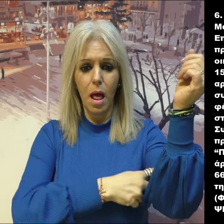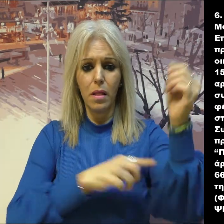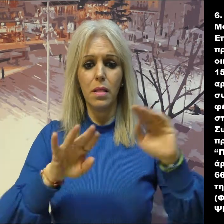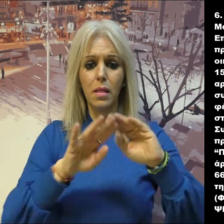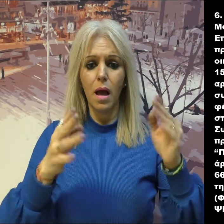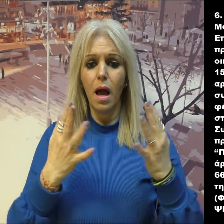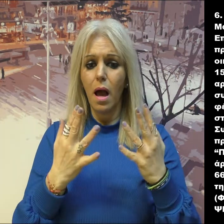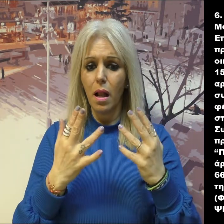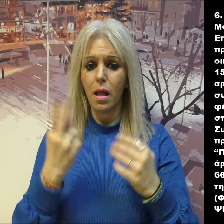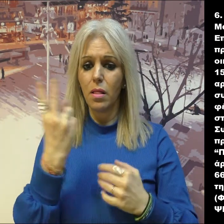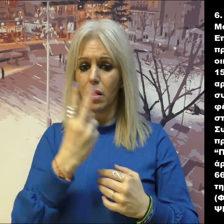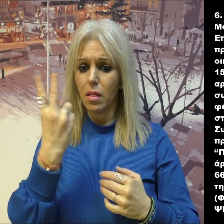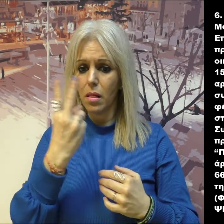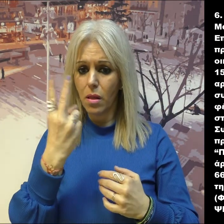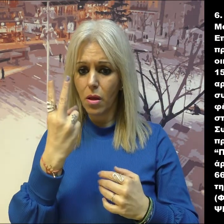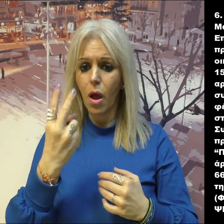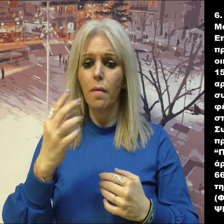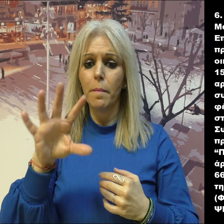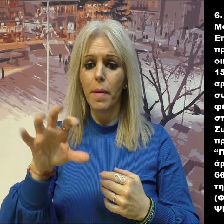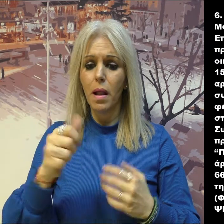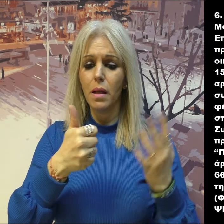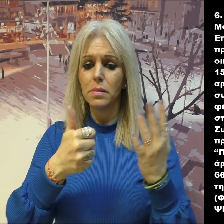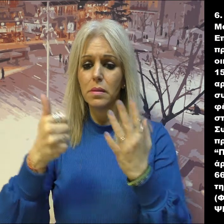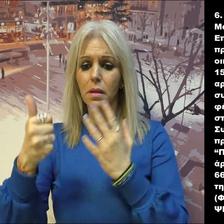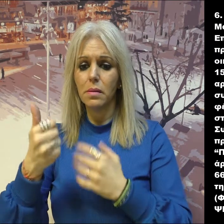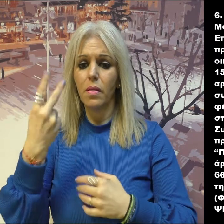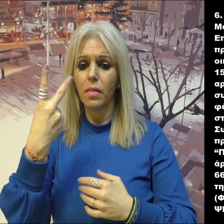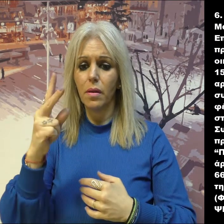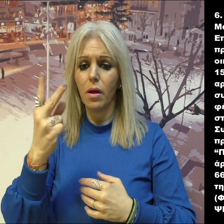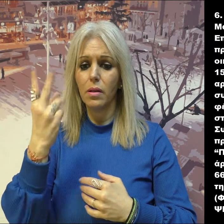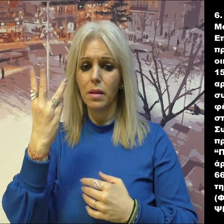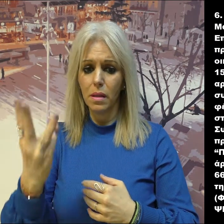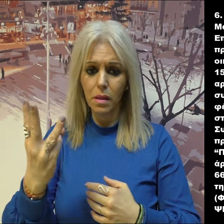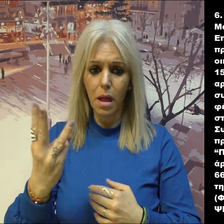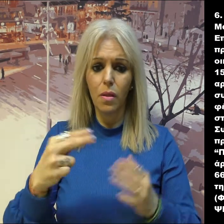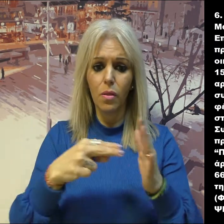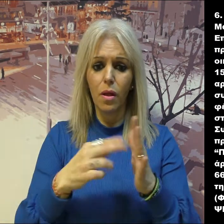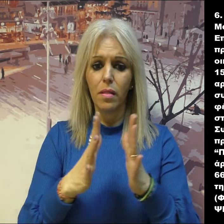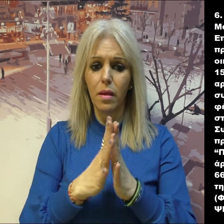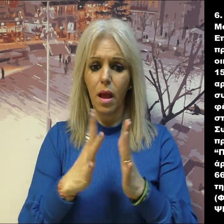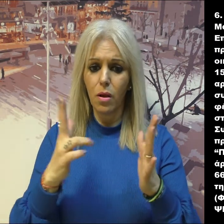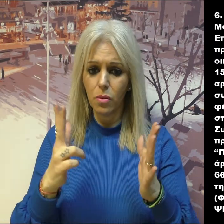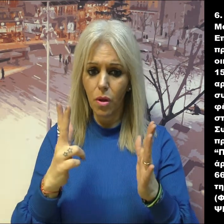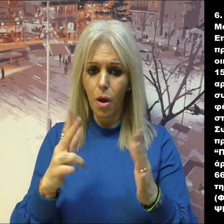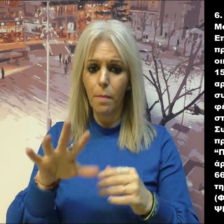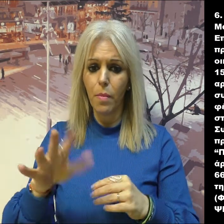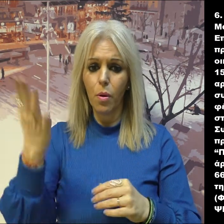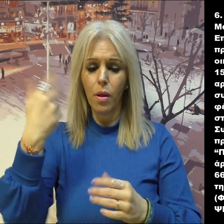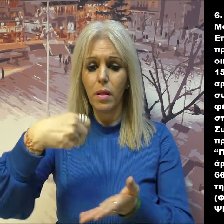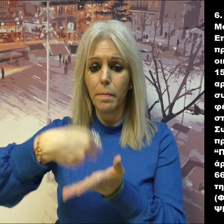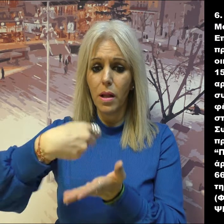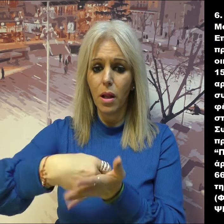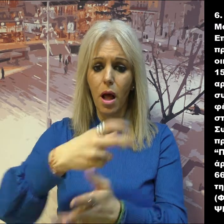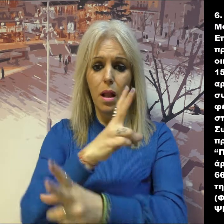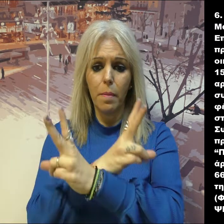μέτρων, συνολικά 31.783,15 τετραγωνικά μέτρα, τα οποία φέρνονται αδίστοιχα στα κυρωμένα